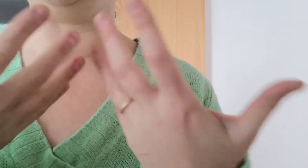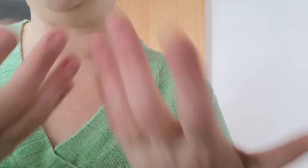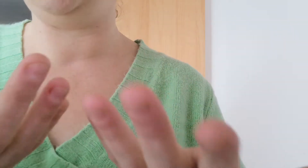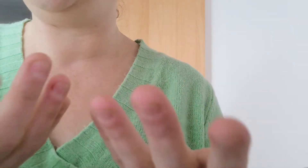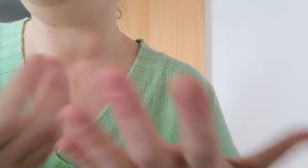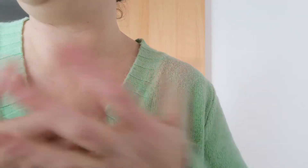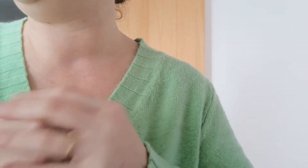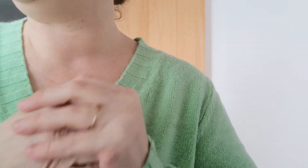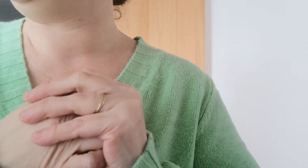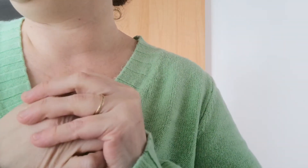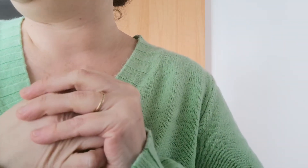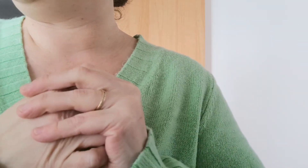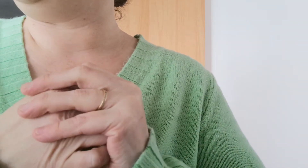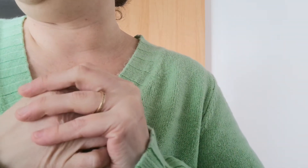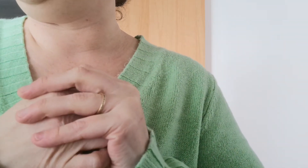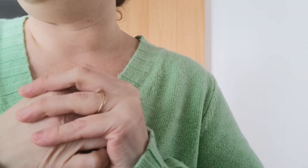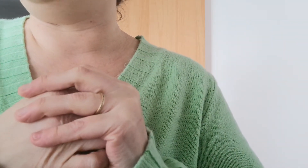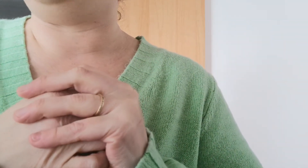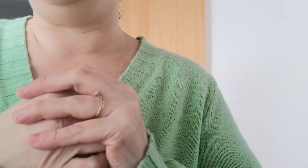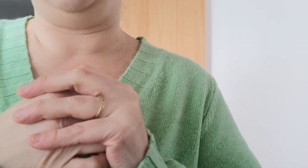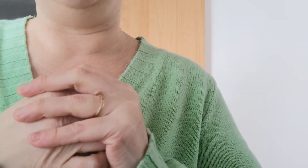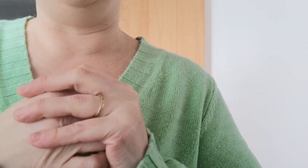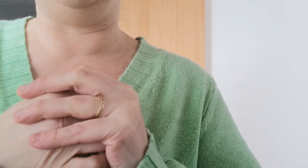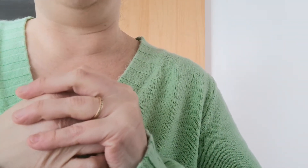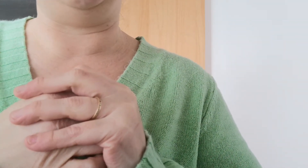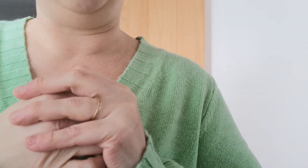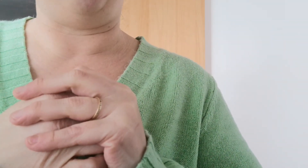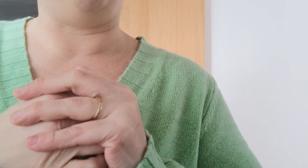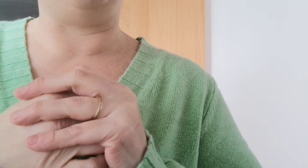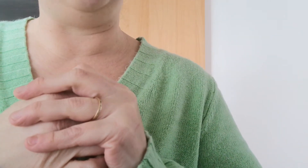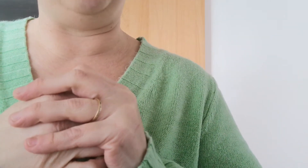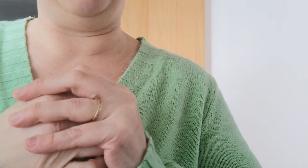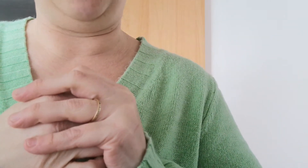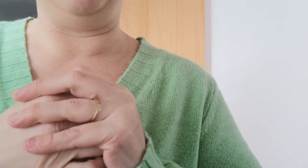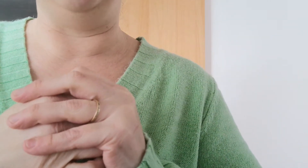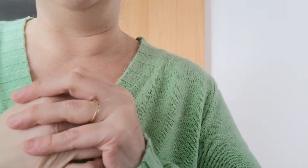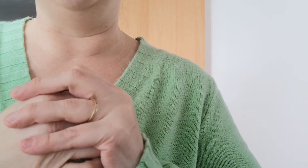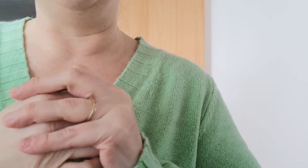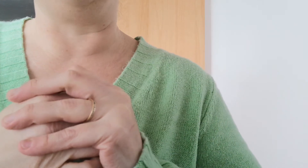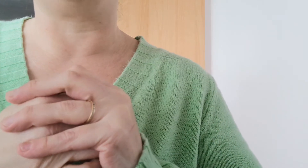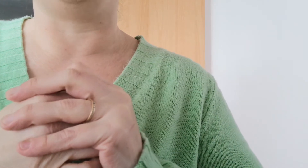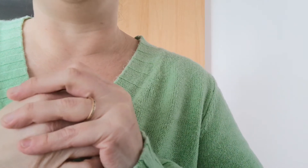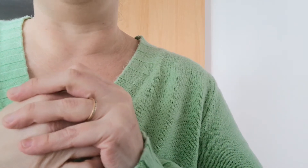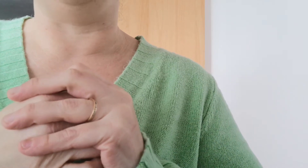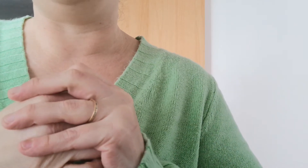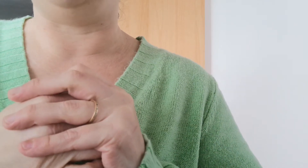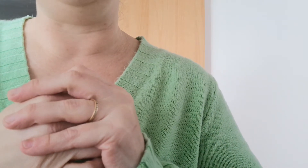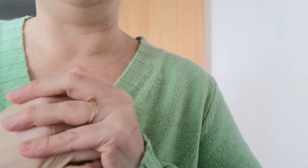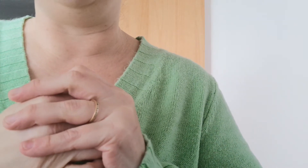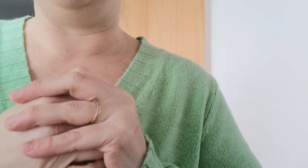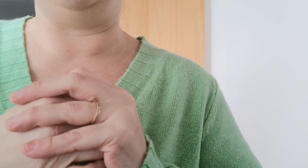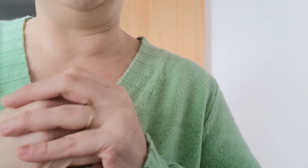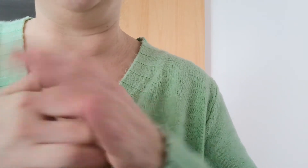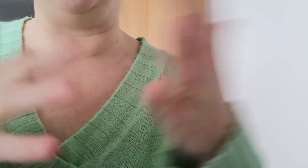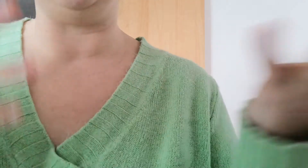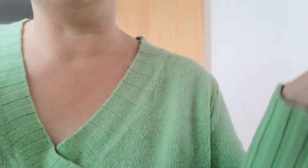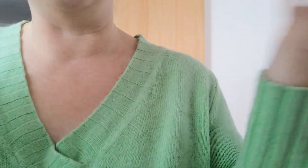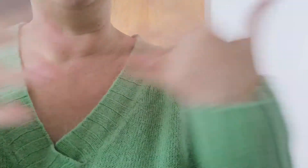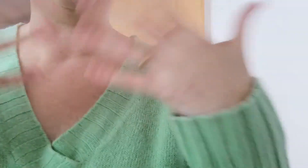de les élever et voilà donc je vais ça en plus de mon travail de nounou je lance je lance mon nouveau